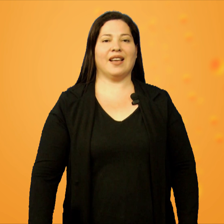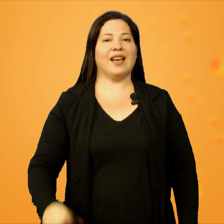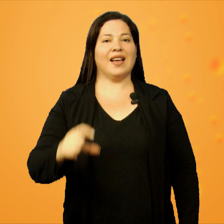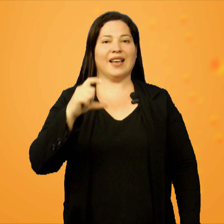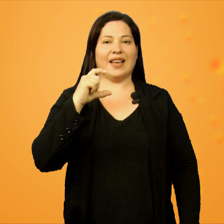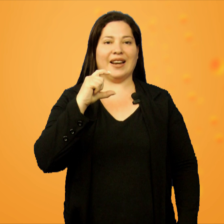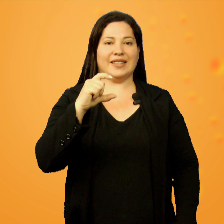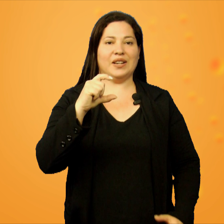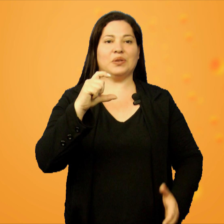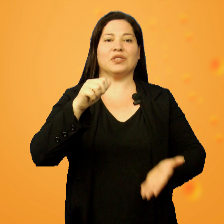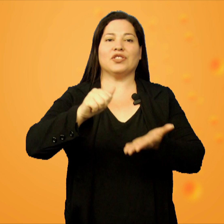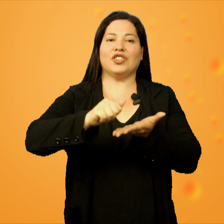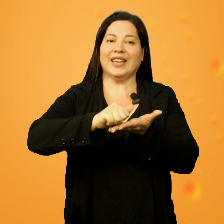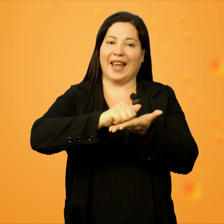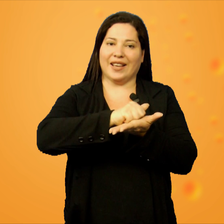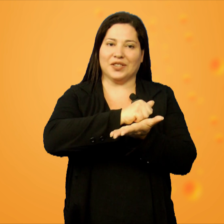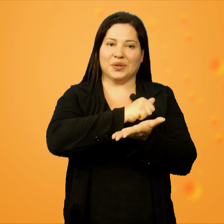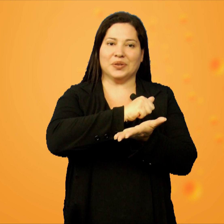Cartão de crédito.